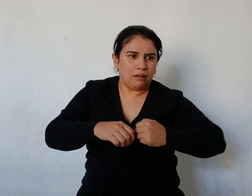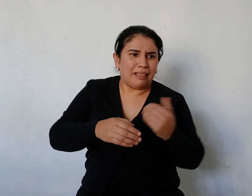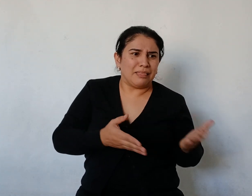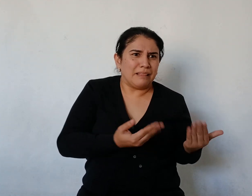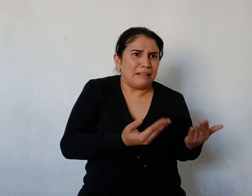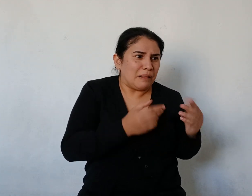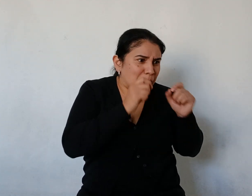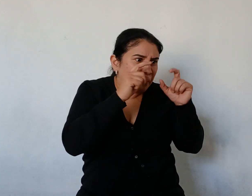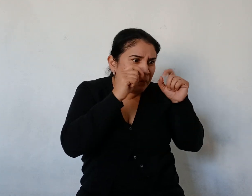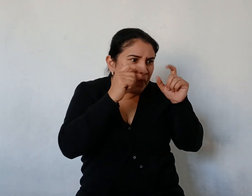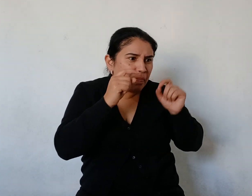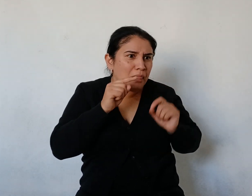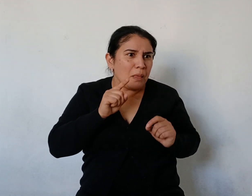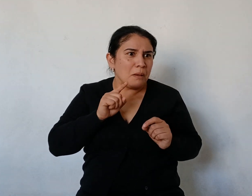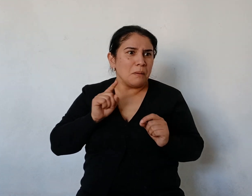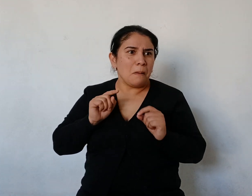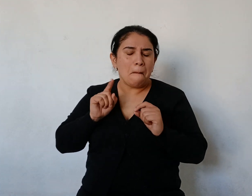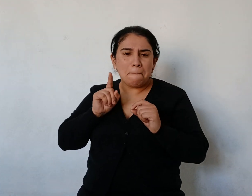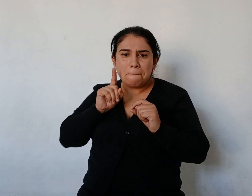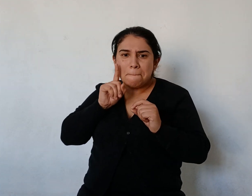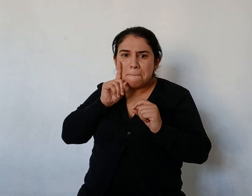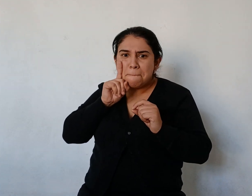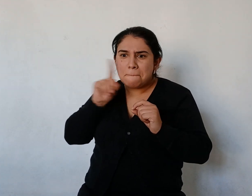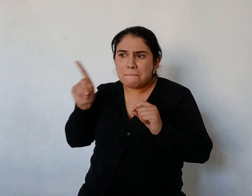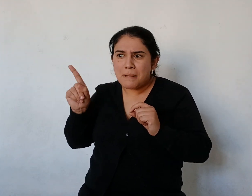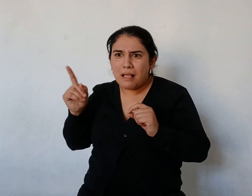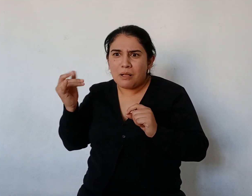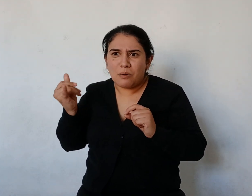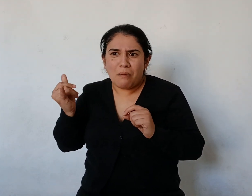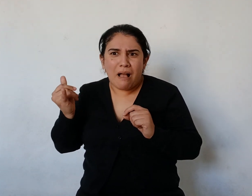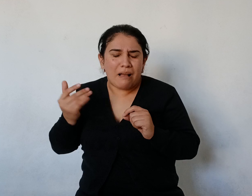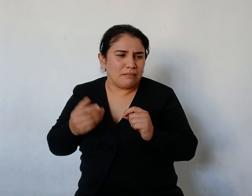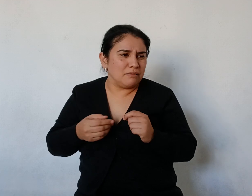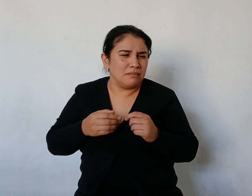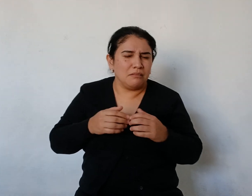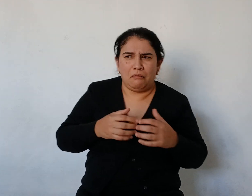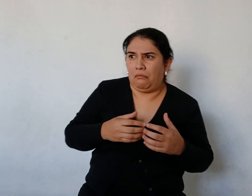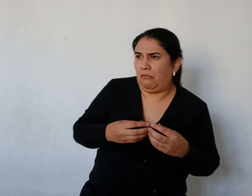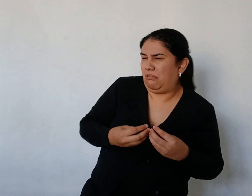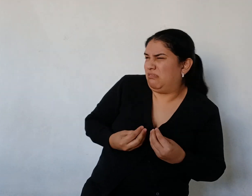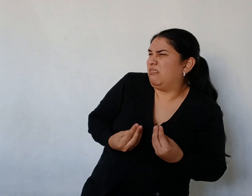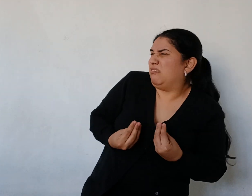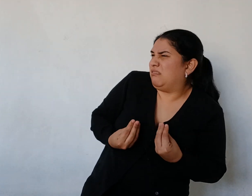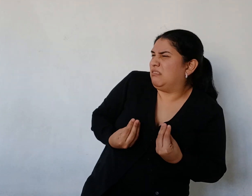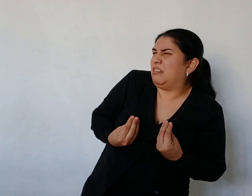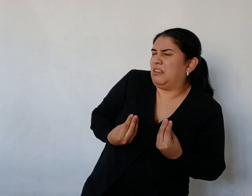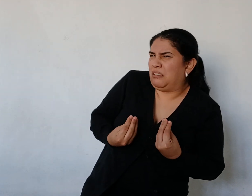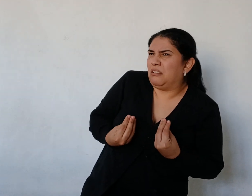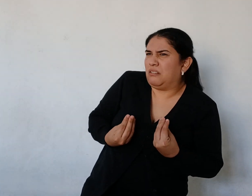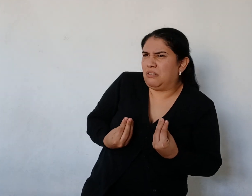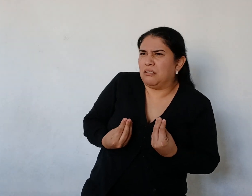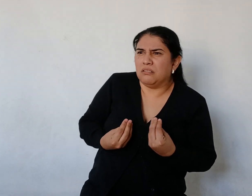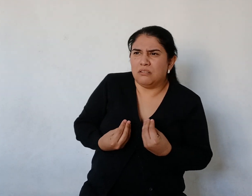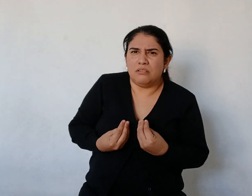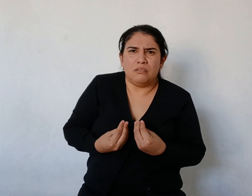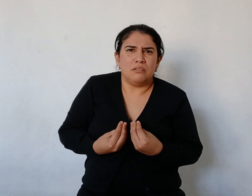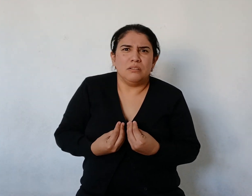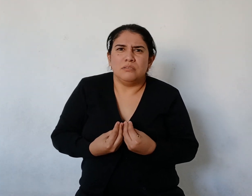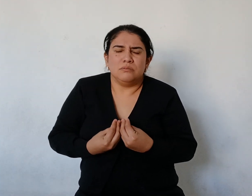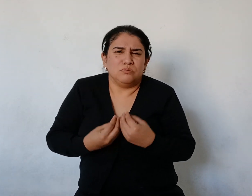Le dijo Hay peligro ¿Qué cosa? Respondió alarmado el otro No sé Contestó